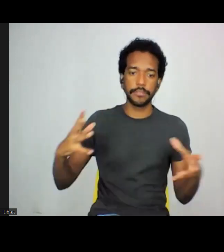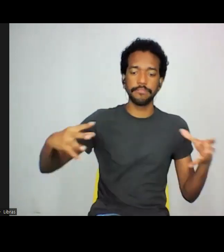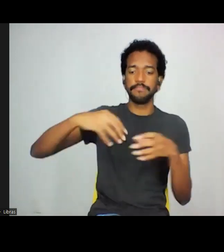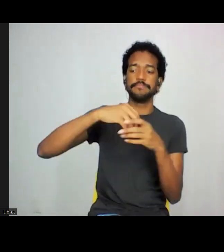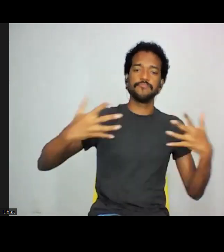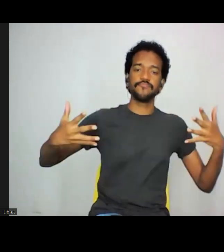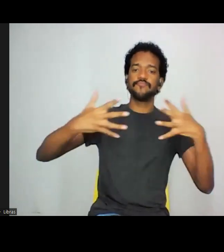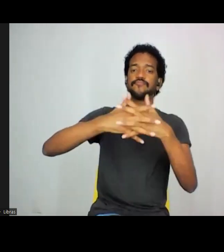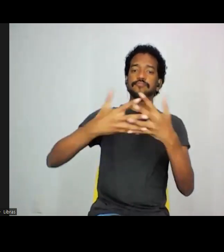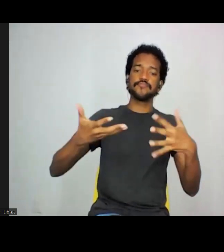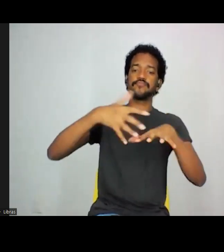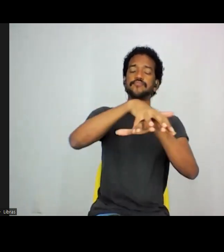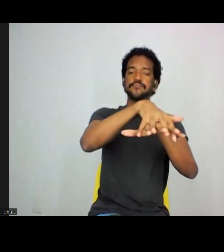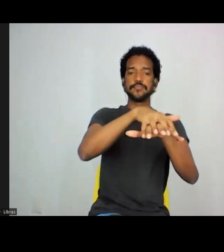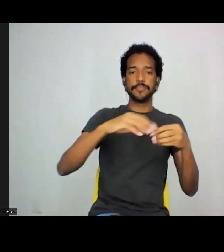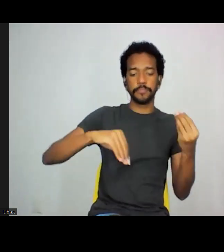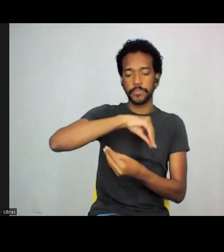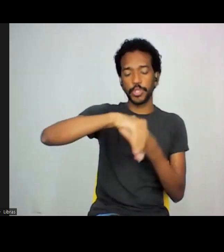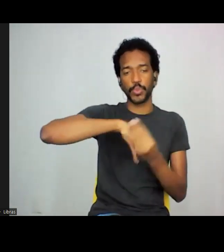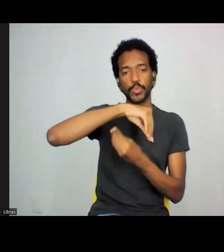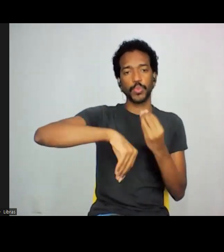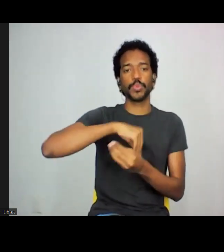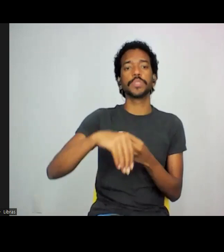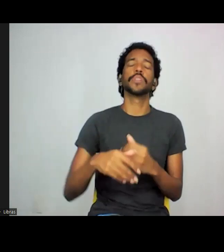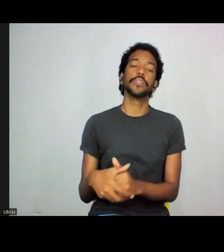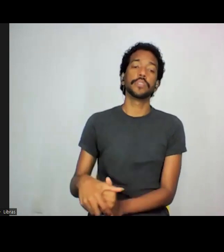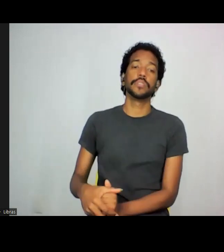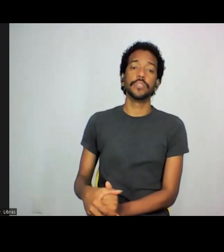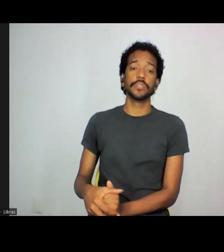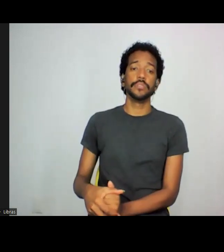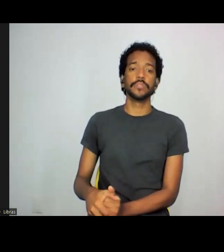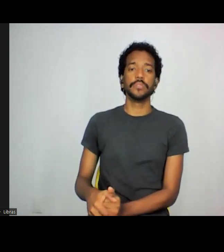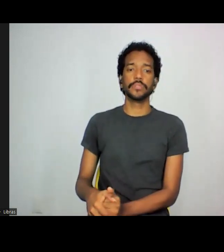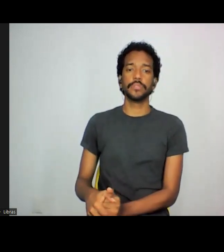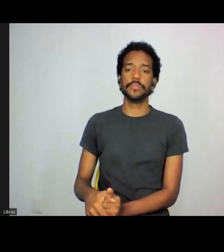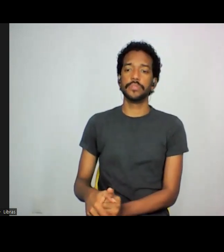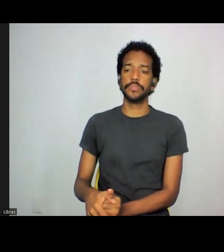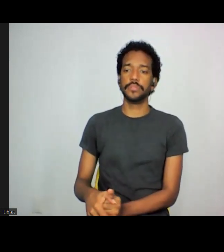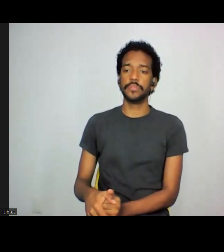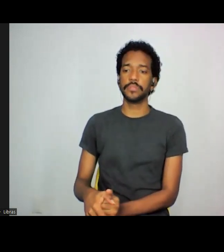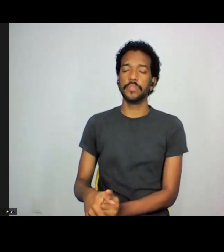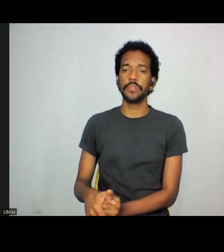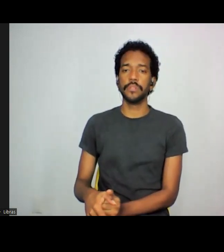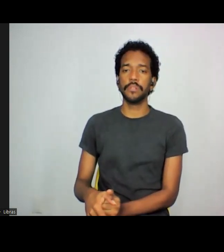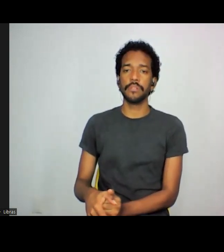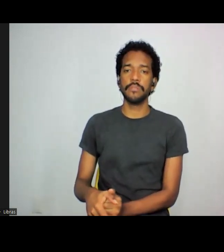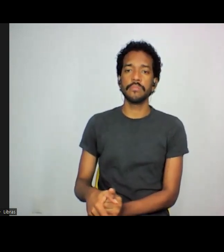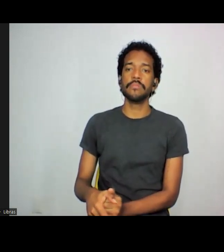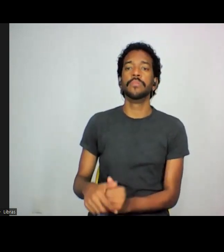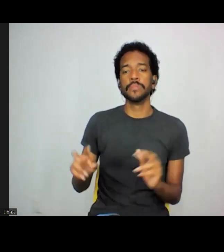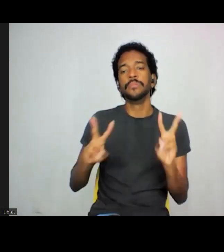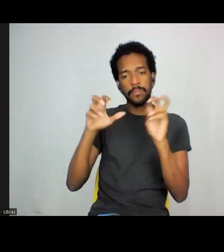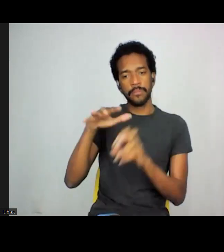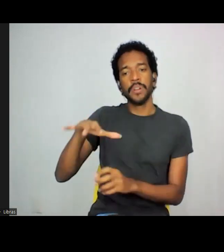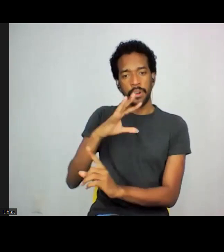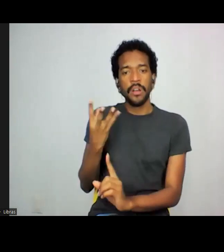mistura, dos japoneses são partes dos cenários brasileiros, né, então isso, isso no caso das artes,